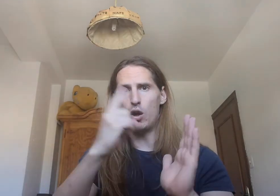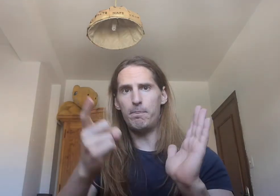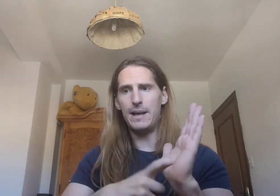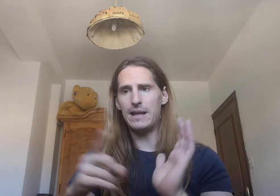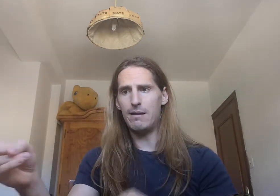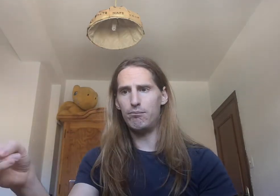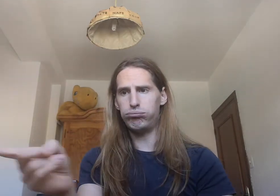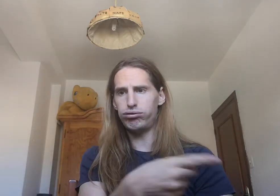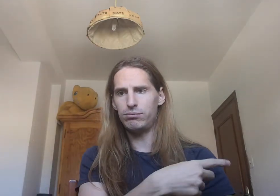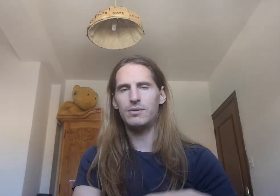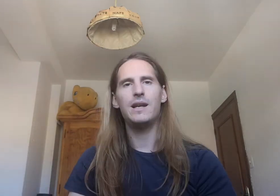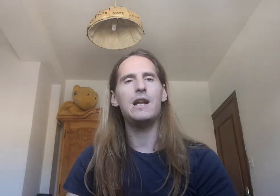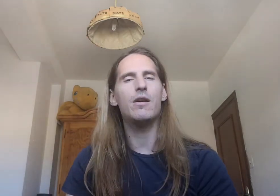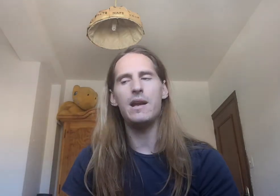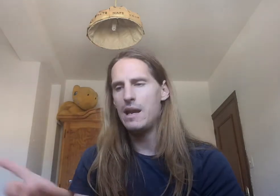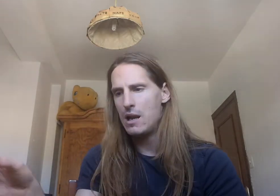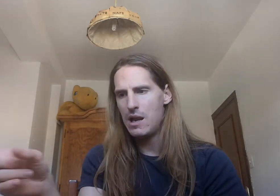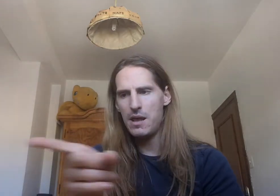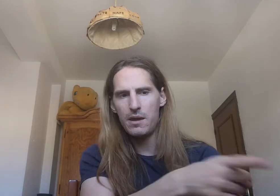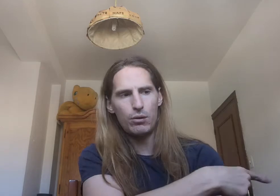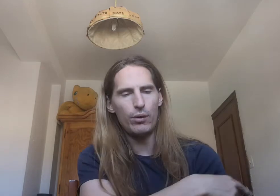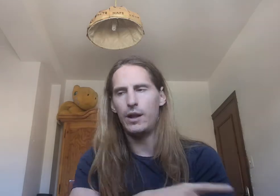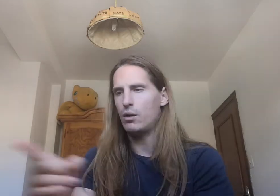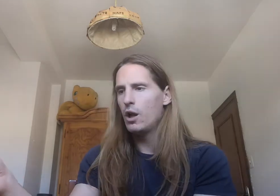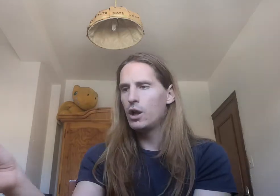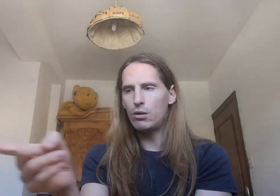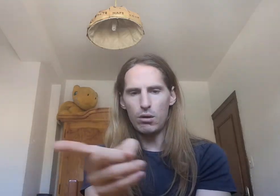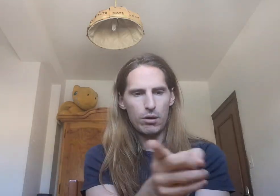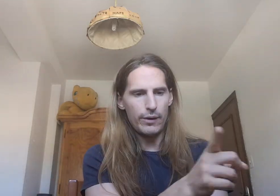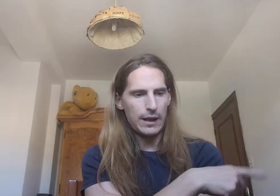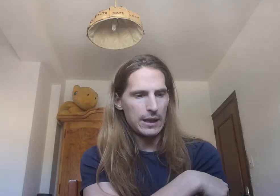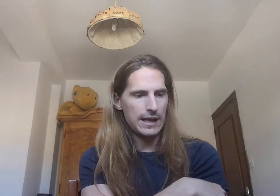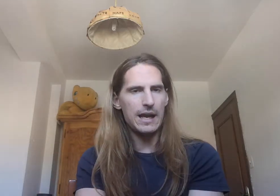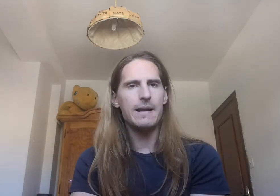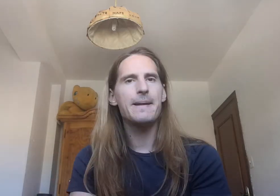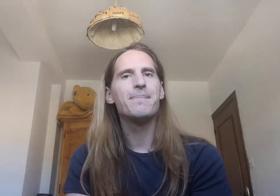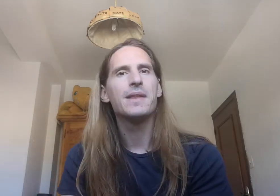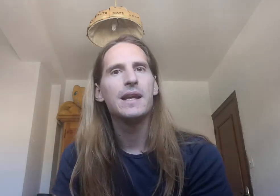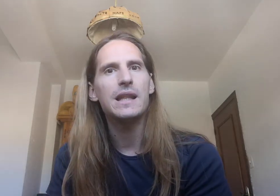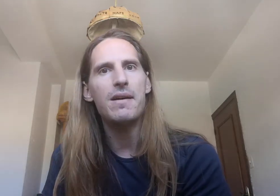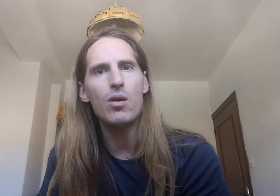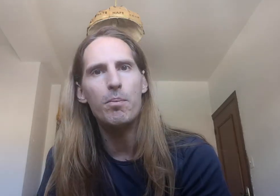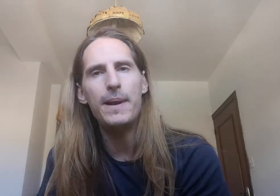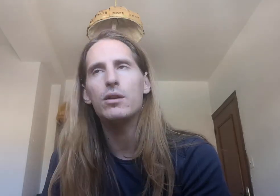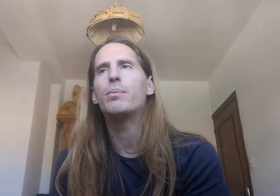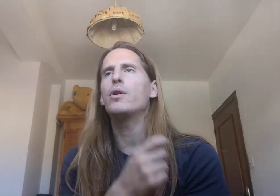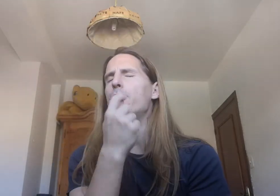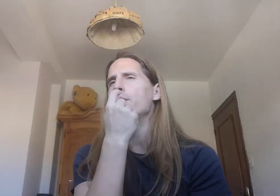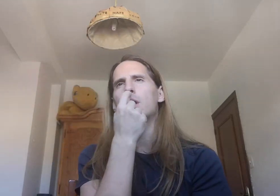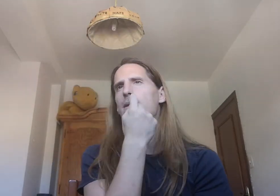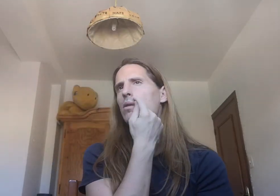Completa Y dices Todo esto Todo esto de aquí Trabajo completo Pues no Pues yo trabajo